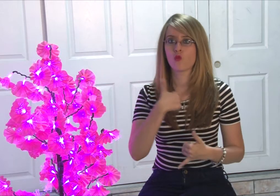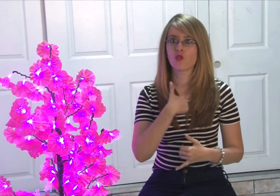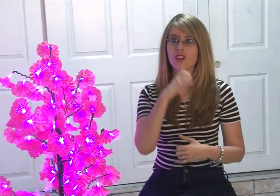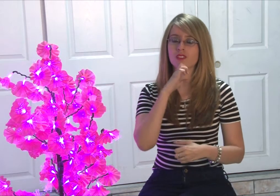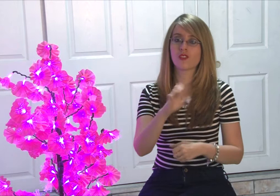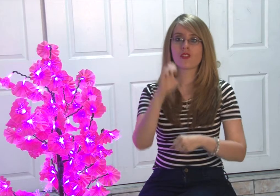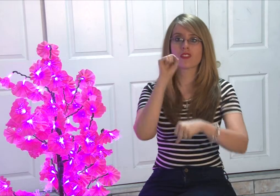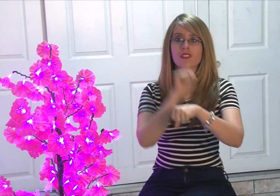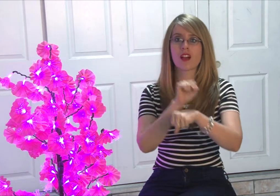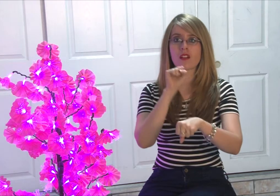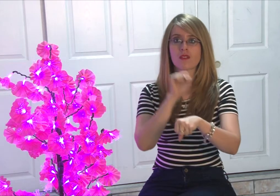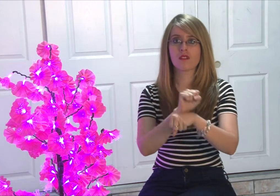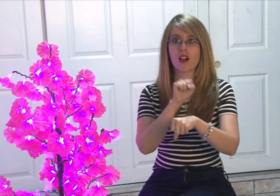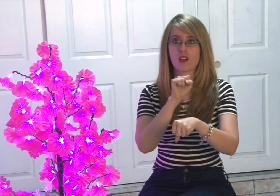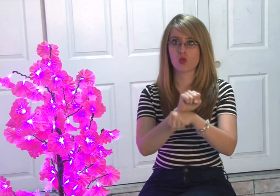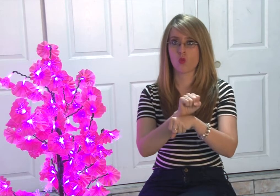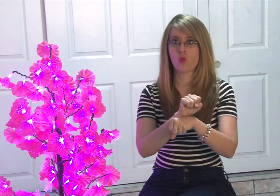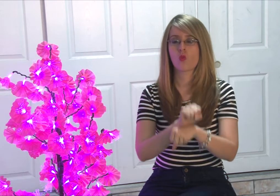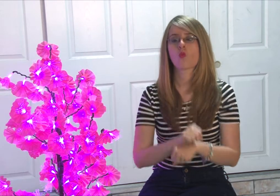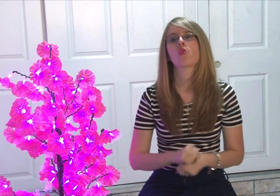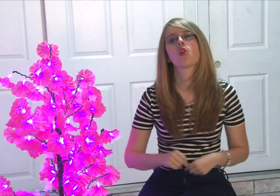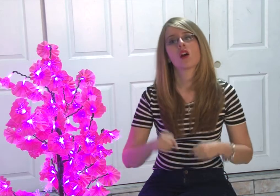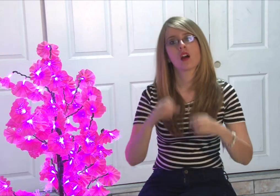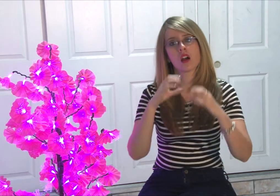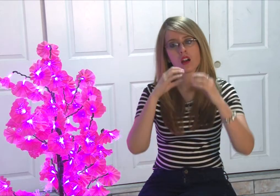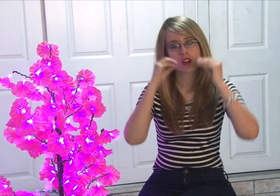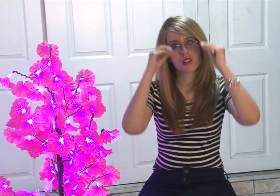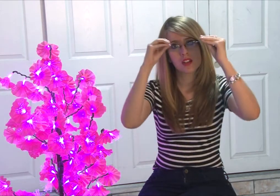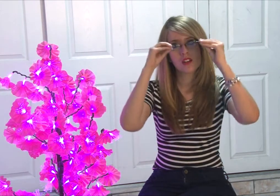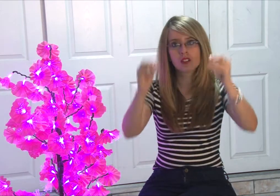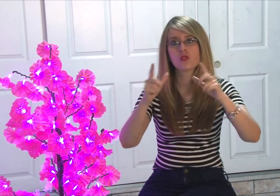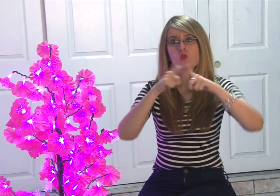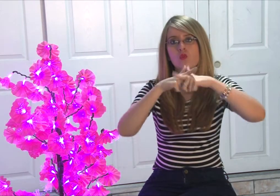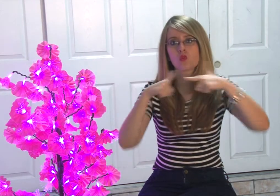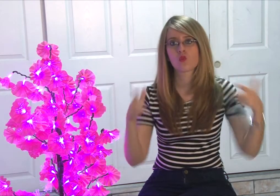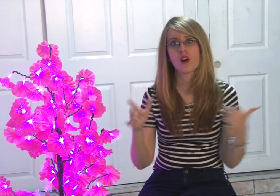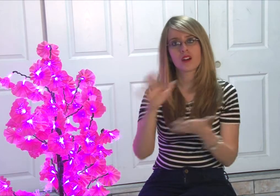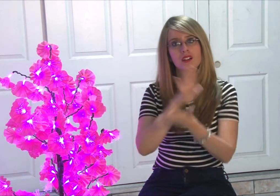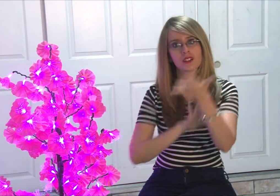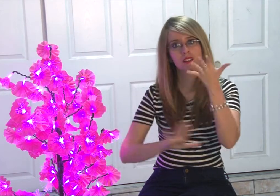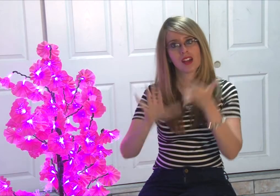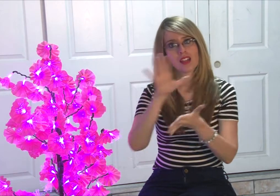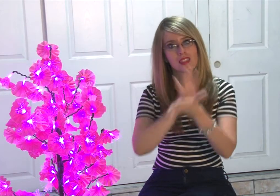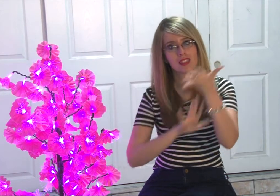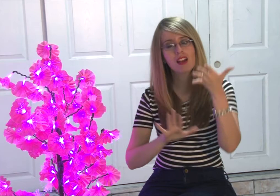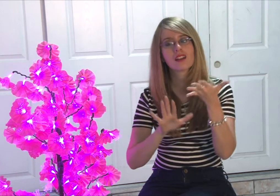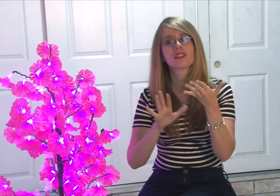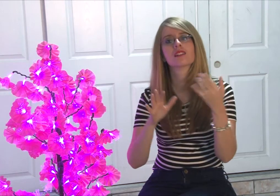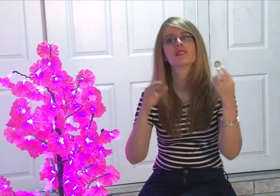Ahorita yo estoy trabajando en enseñar lengua de señas,